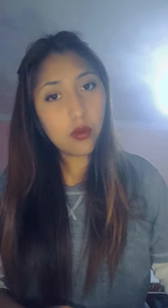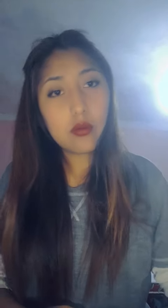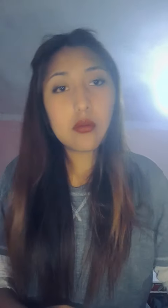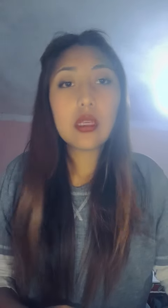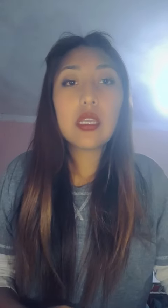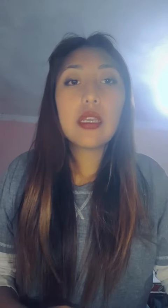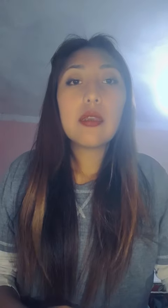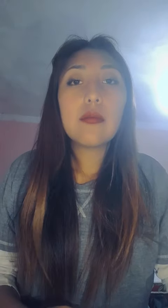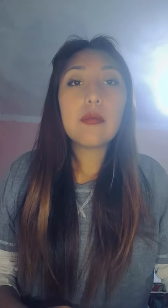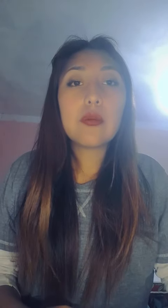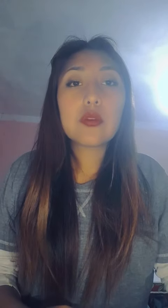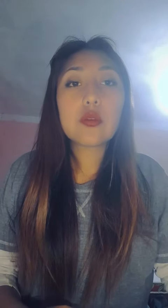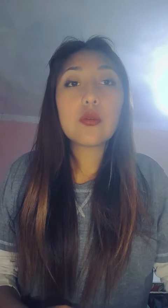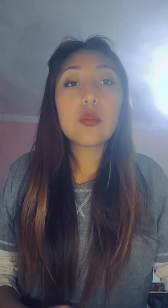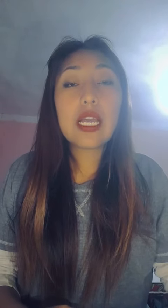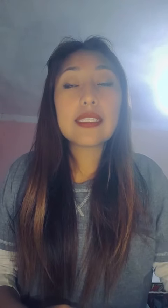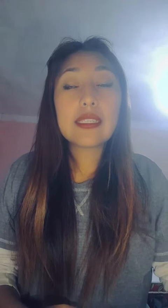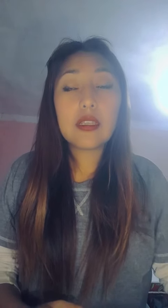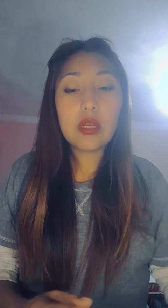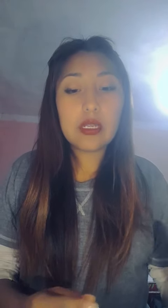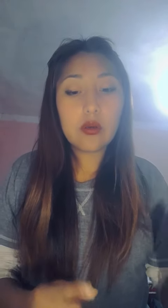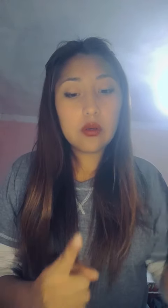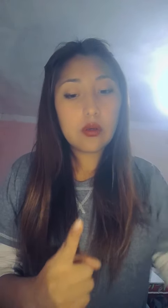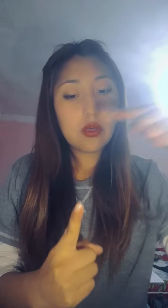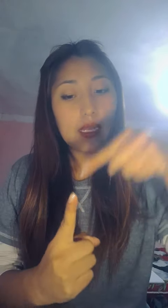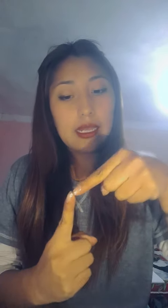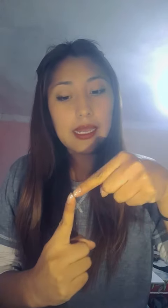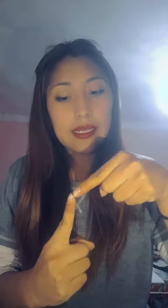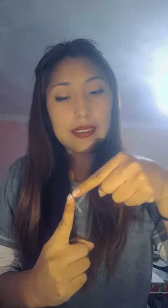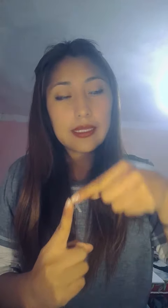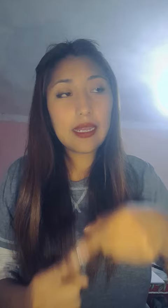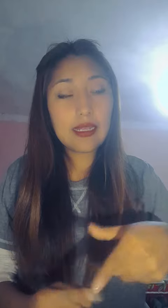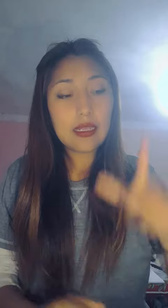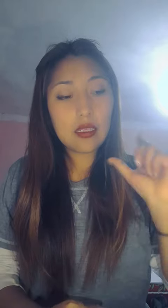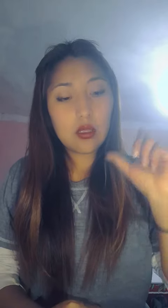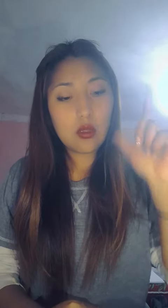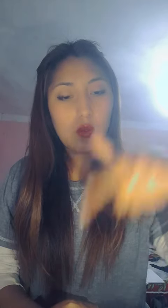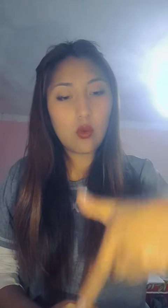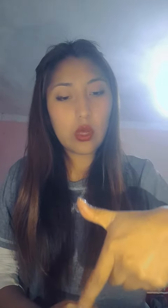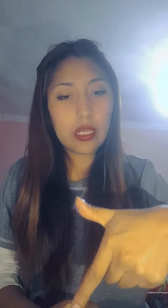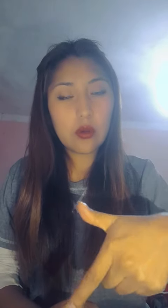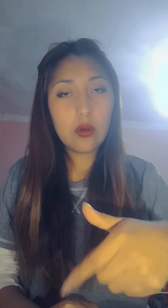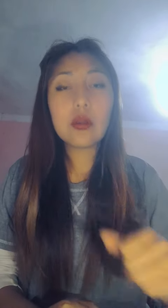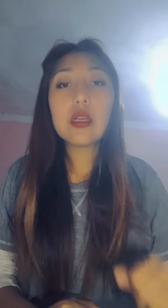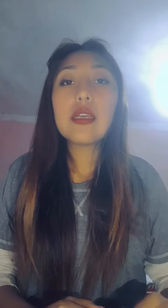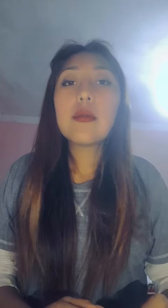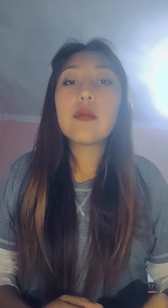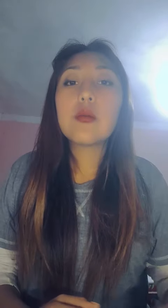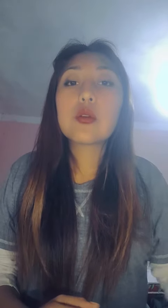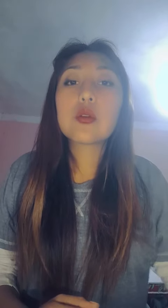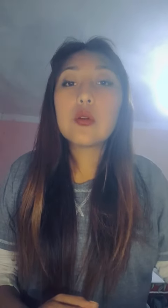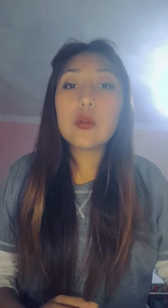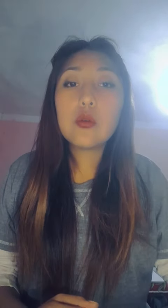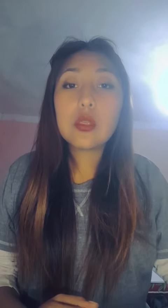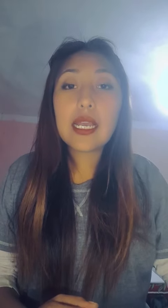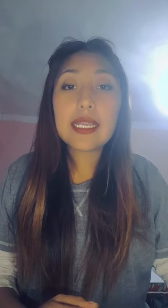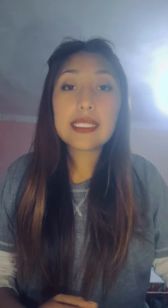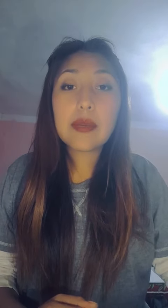vamos con un hasta luego, hasta luego, vamos con un hasta